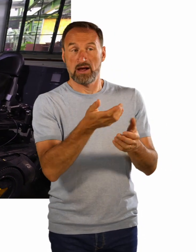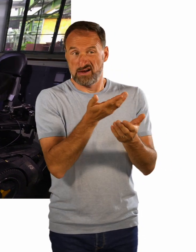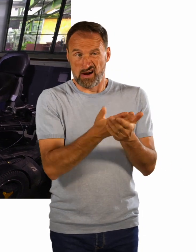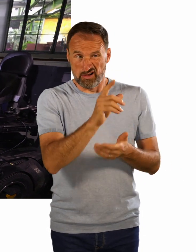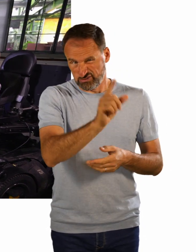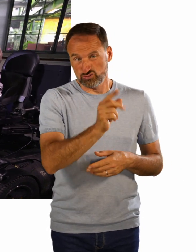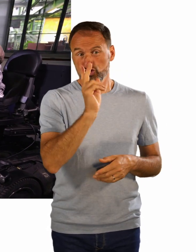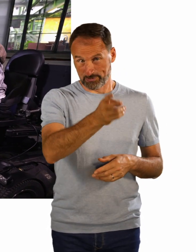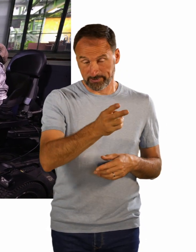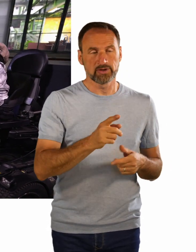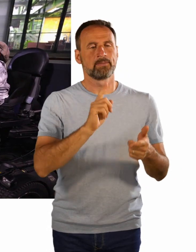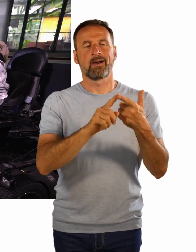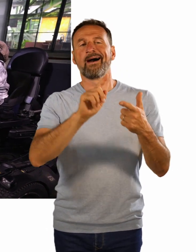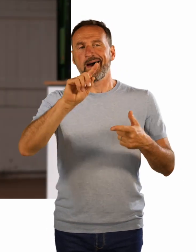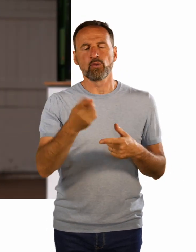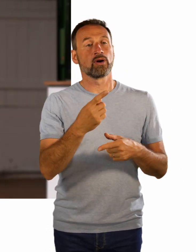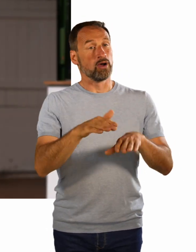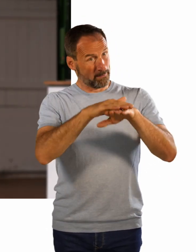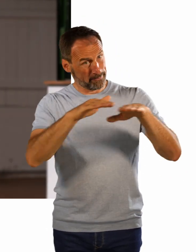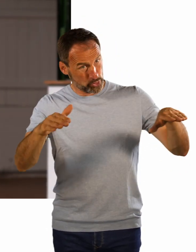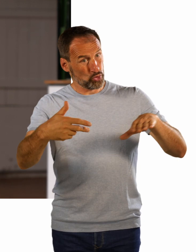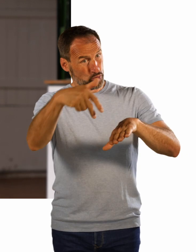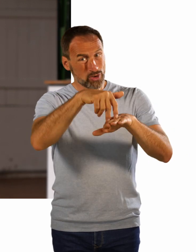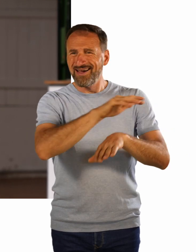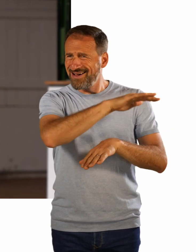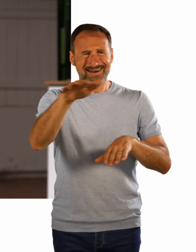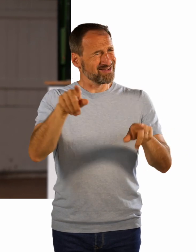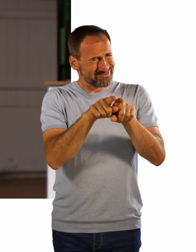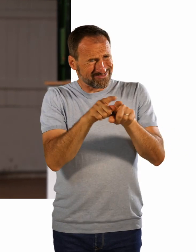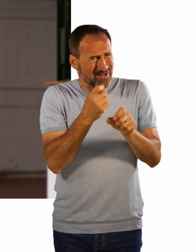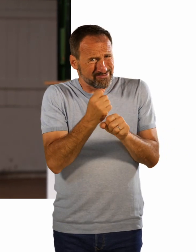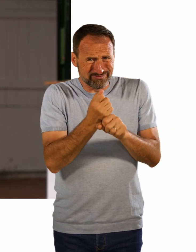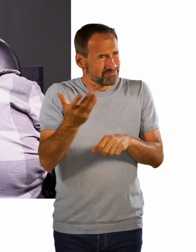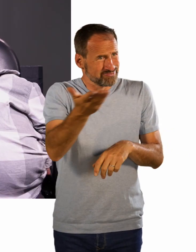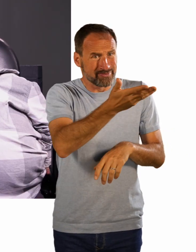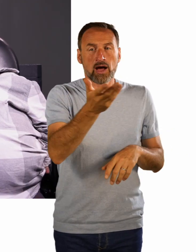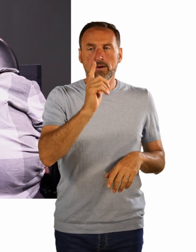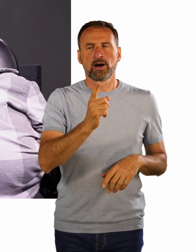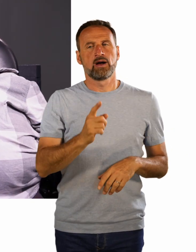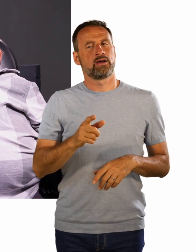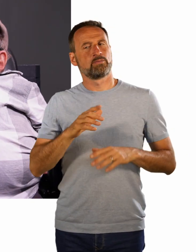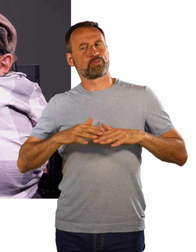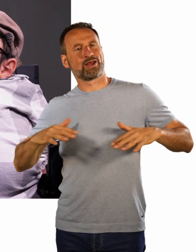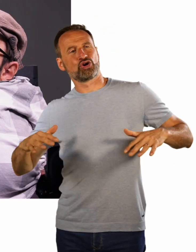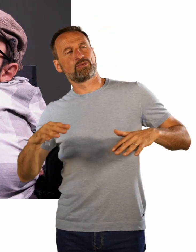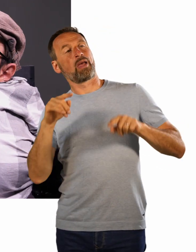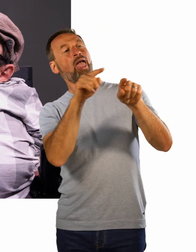dasselbe tun und das Publikum sich trotzdem für den behinderten Menschen entscheidet. Wir haben mehrere Etappen,